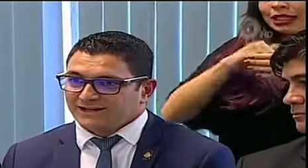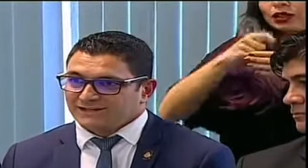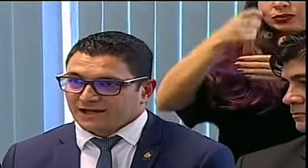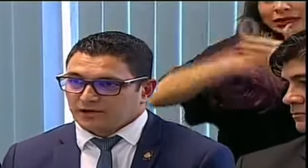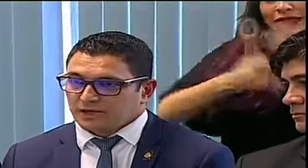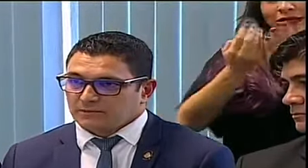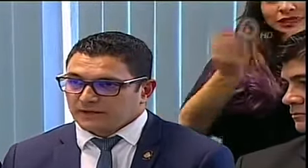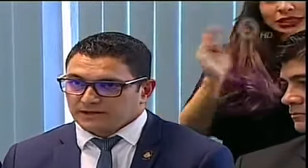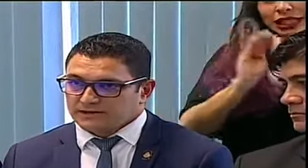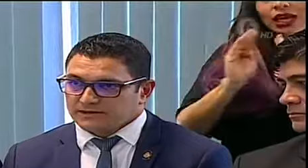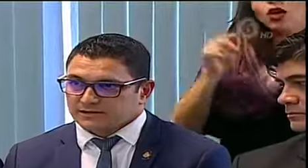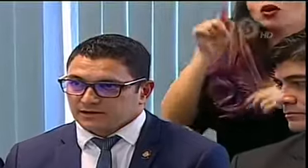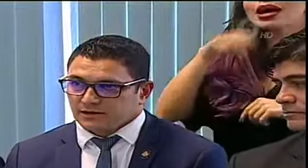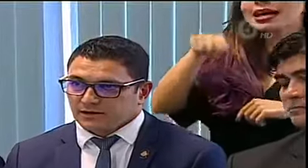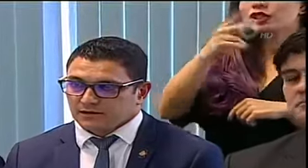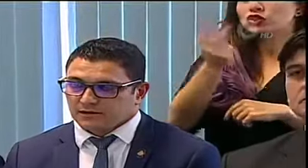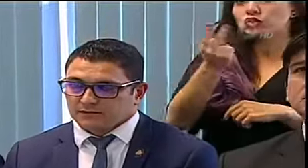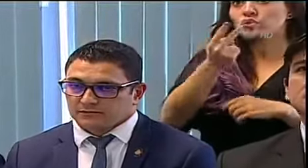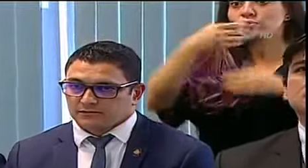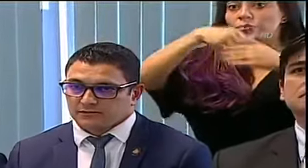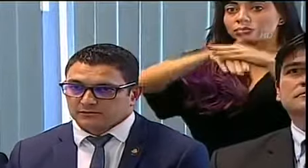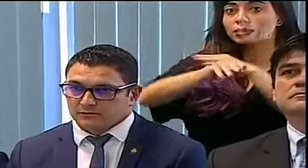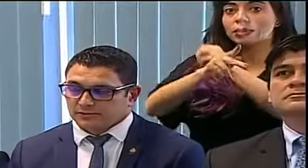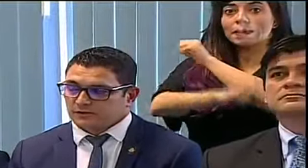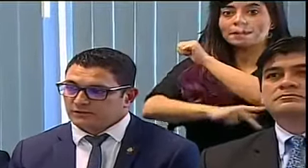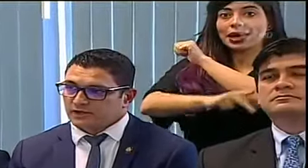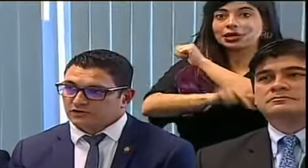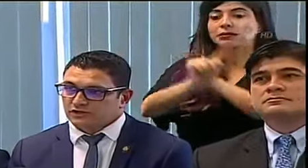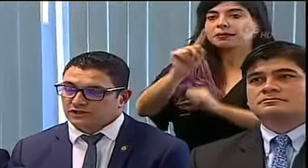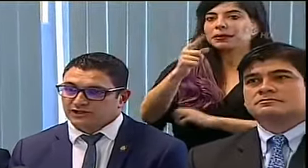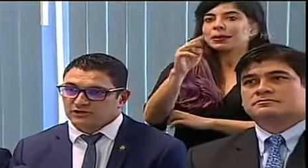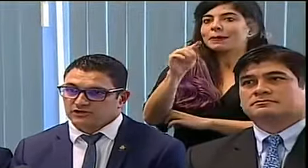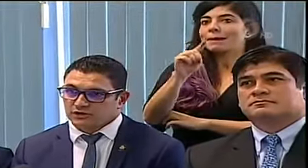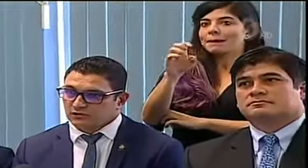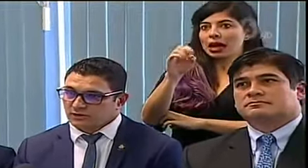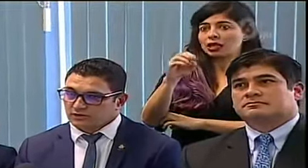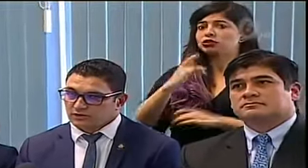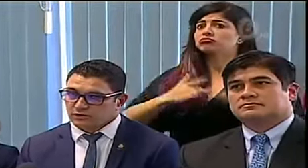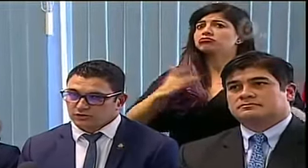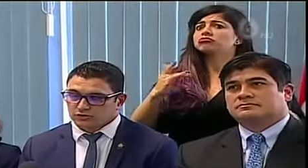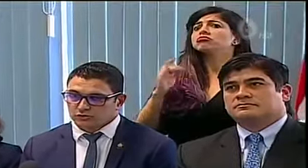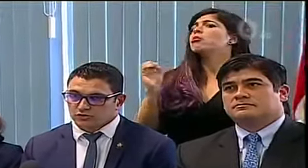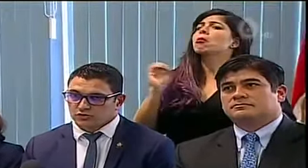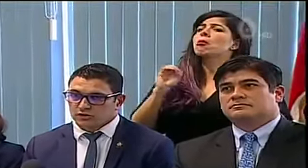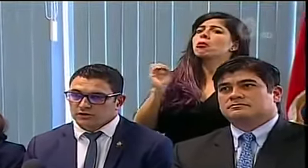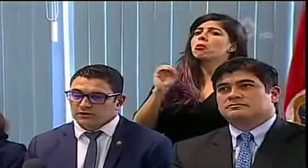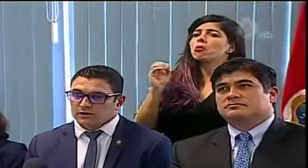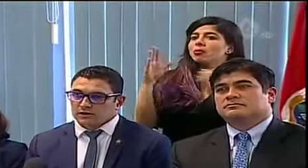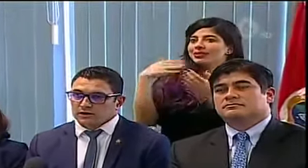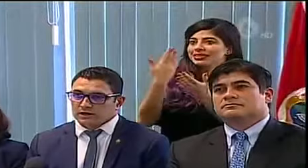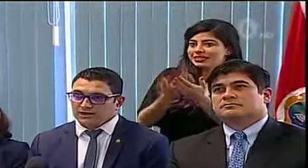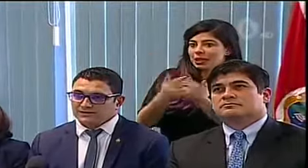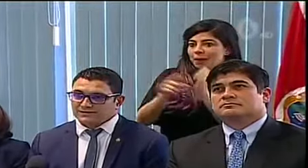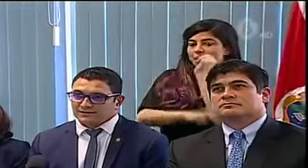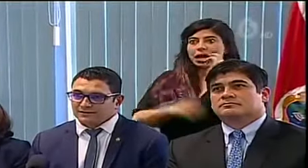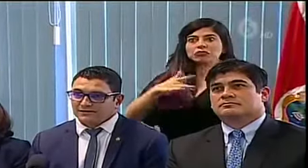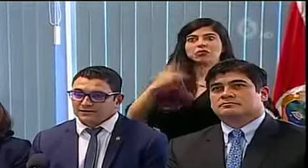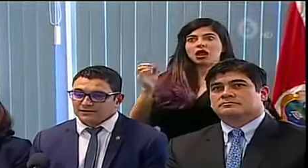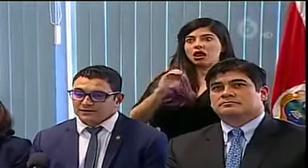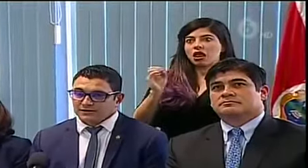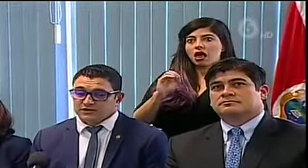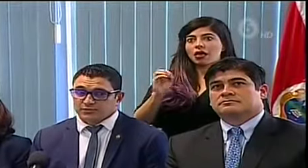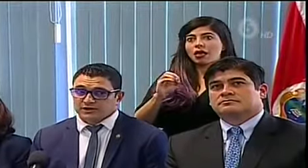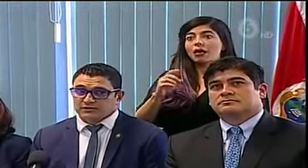Ellos ingresaron al país el primero de marzo no teniendo síntomas ninguno de los dos. El